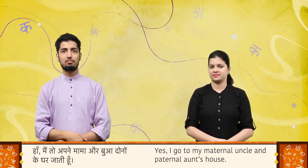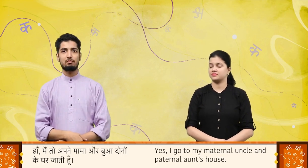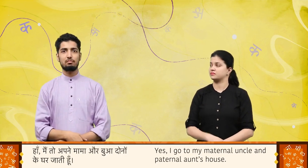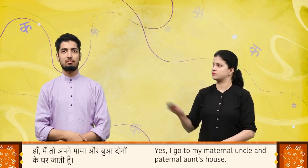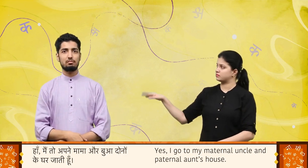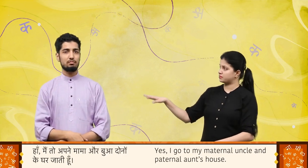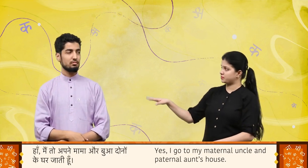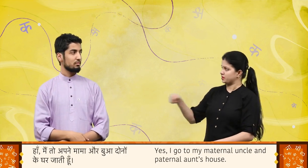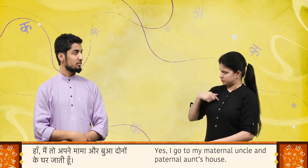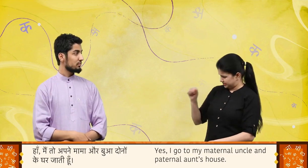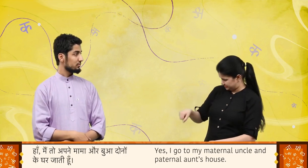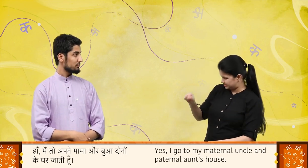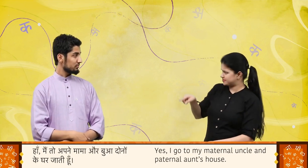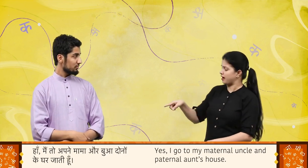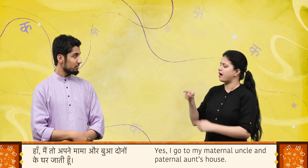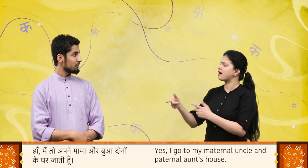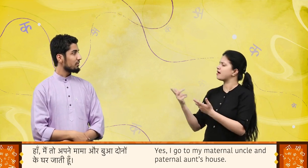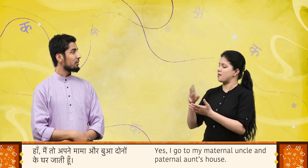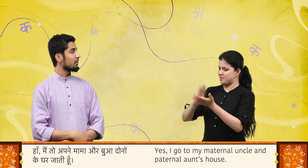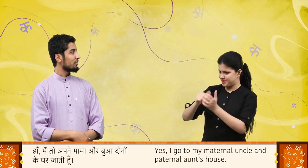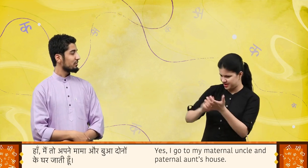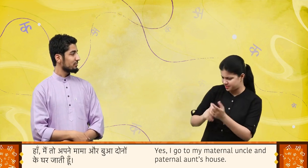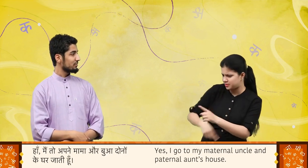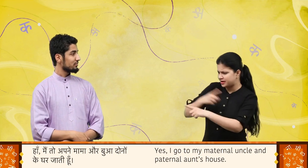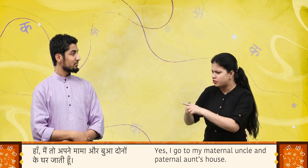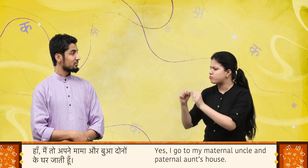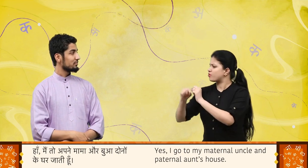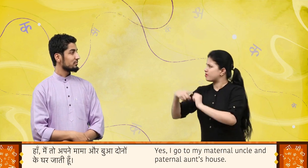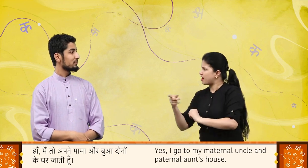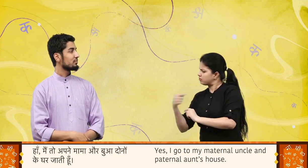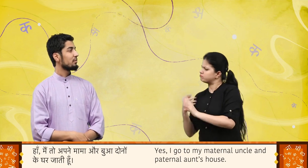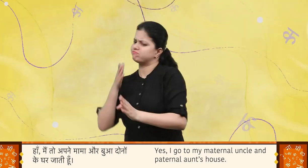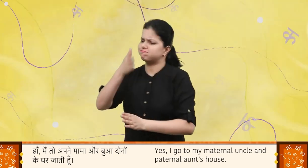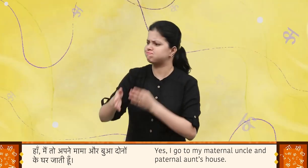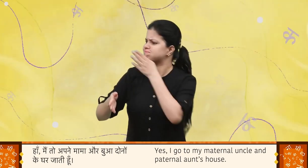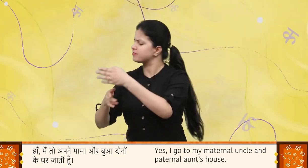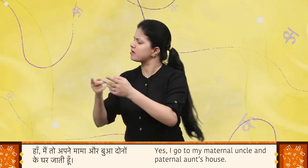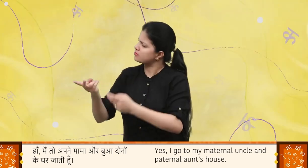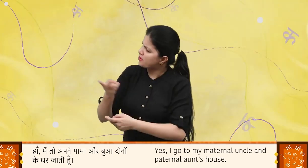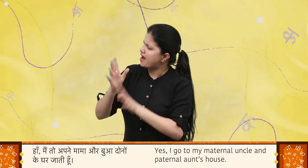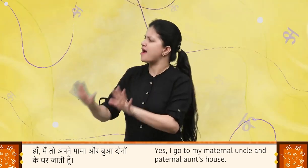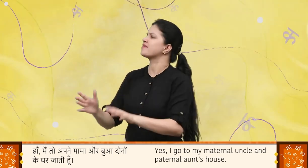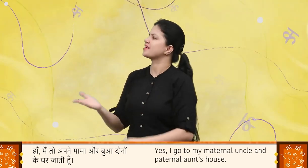हाँ, मैं तो अपने मामा और बुवा दोनों के घर जाती हूँ